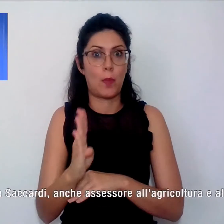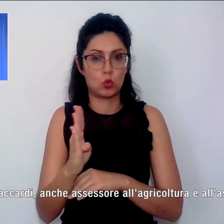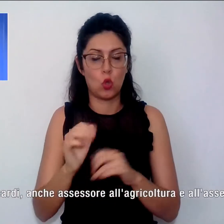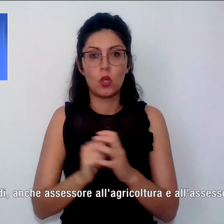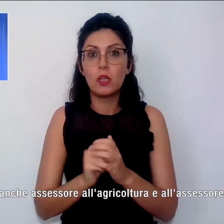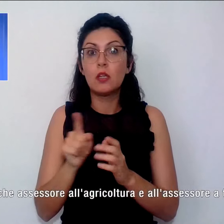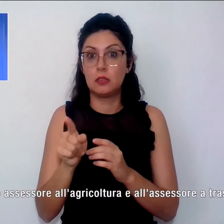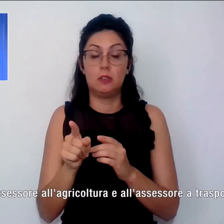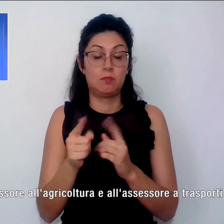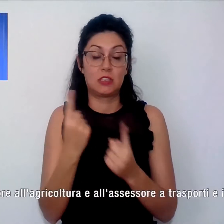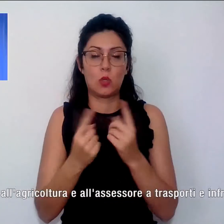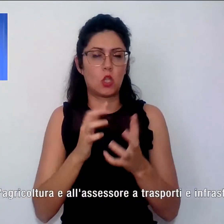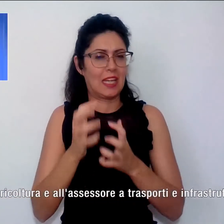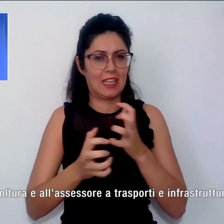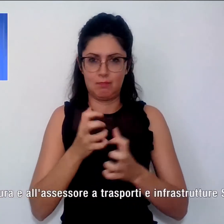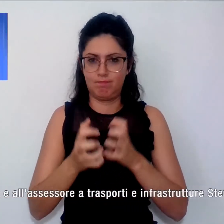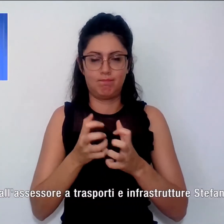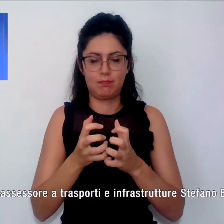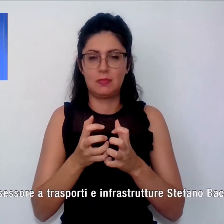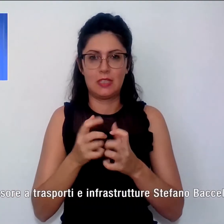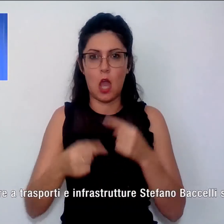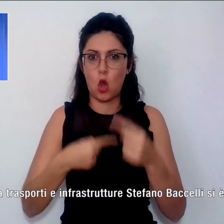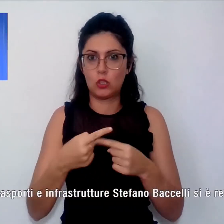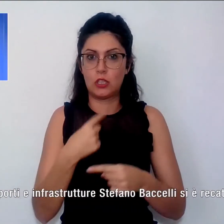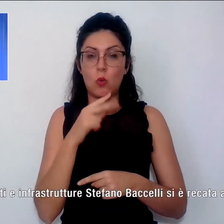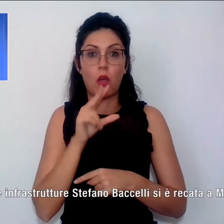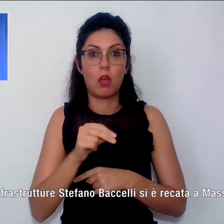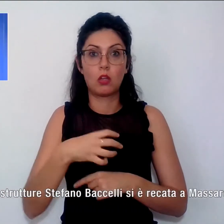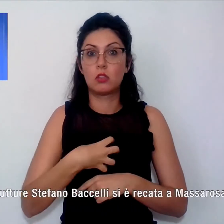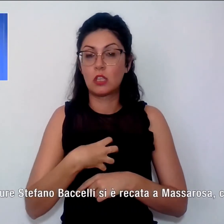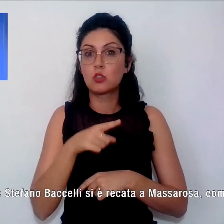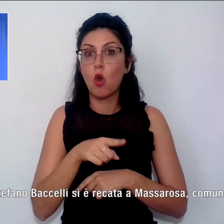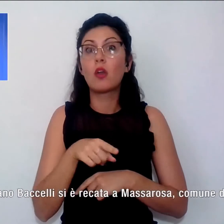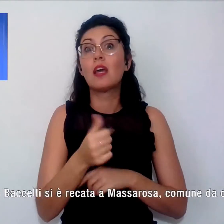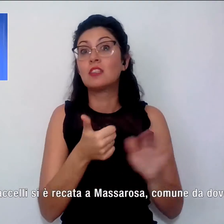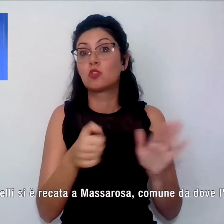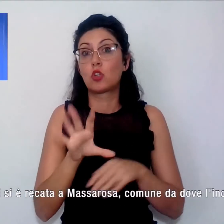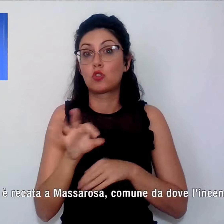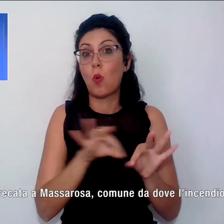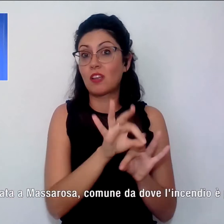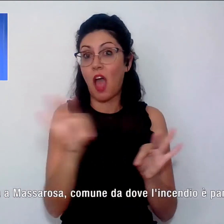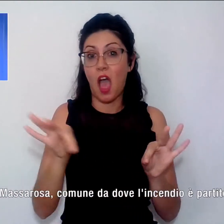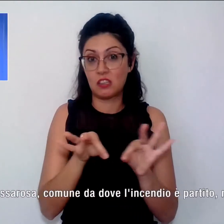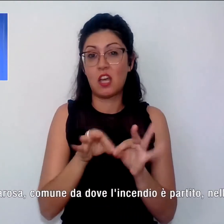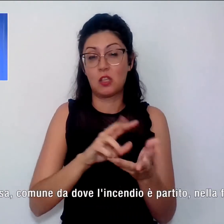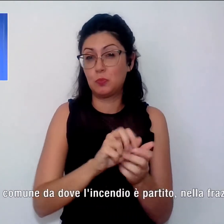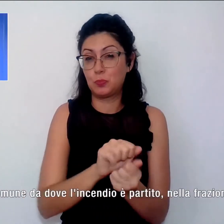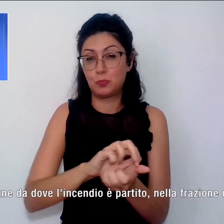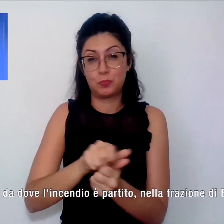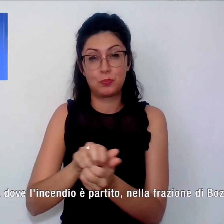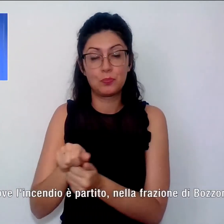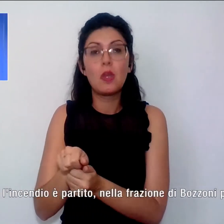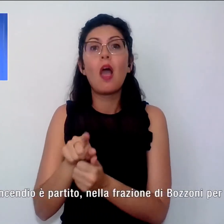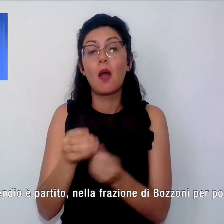aggiunto l'assessore. L'incendio ha devastato più di 650 ettari di bosco e oliveto, trovando terreno fertile su